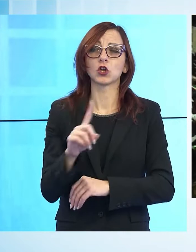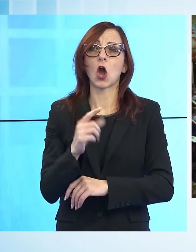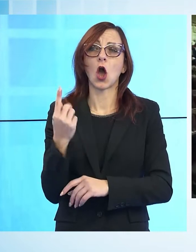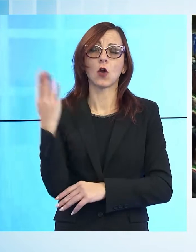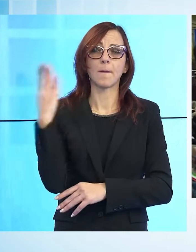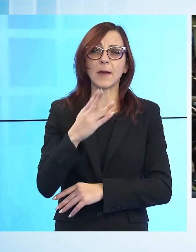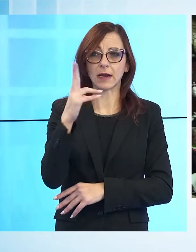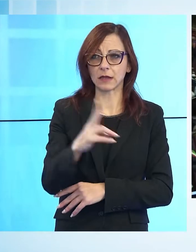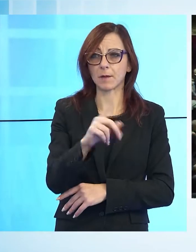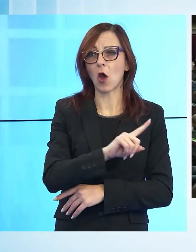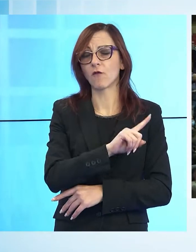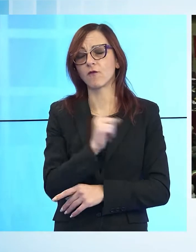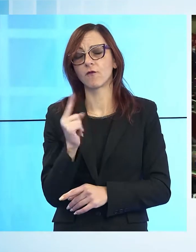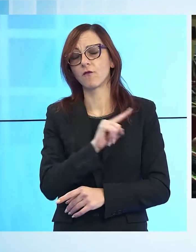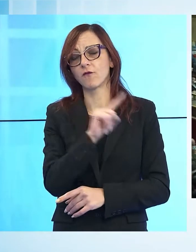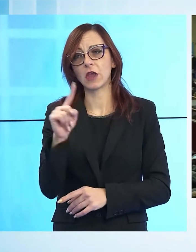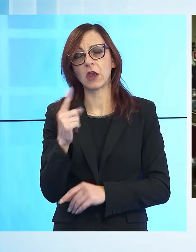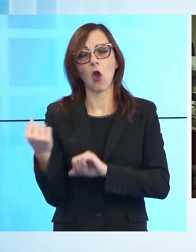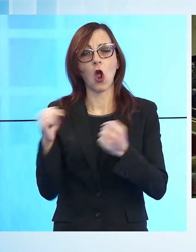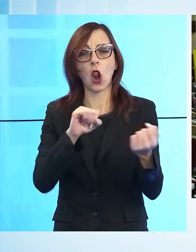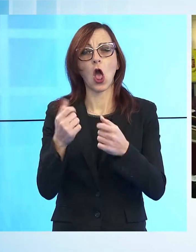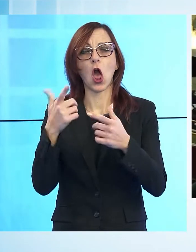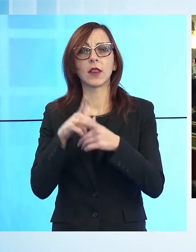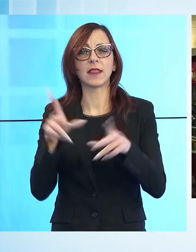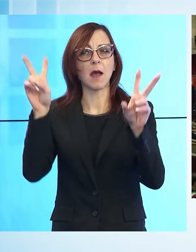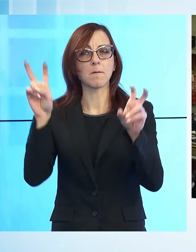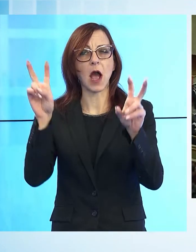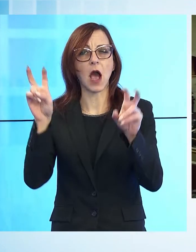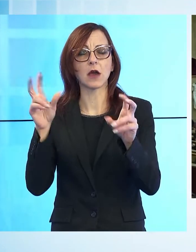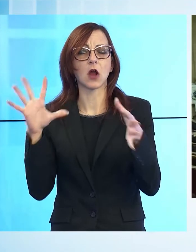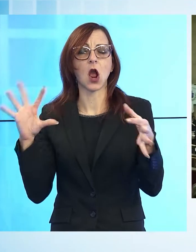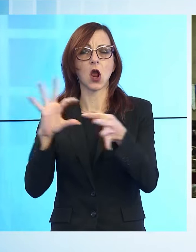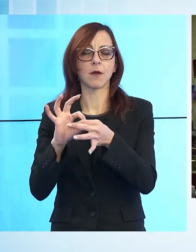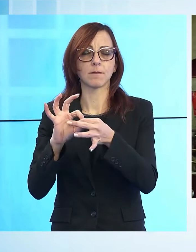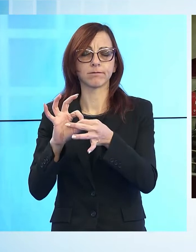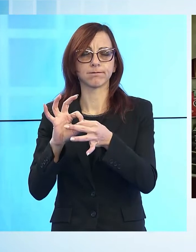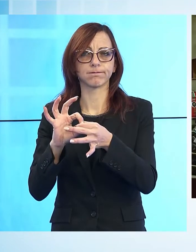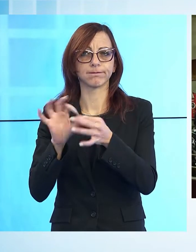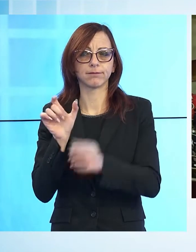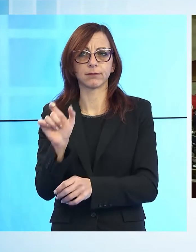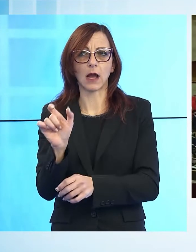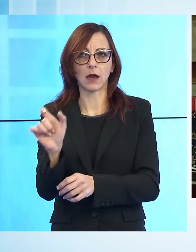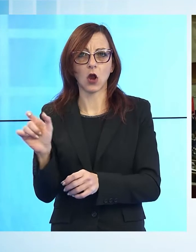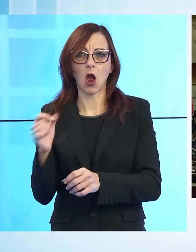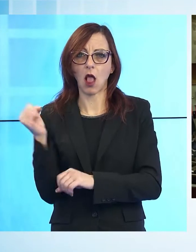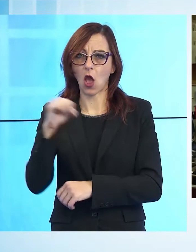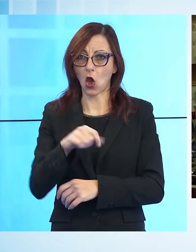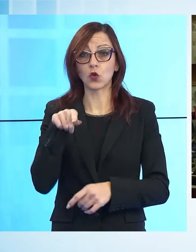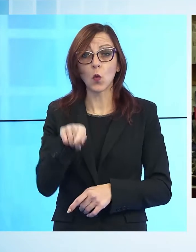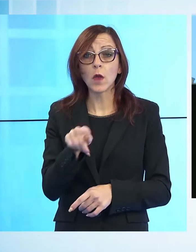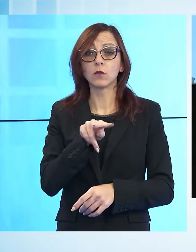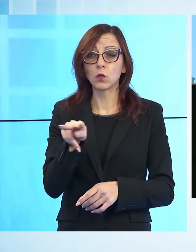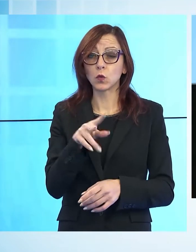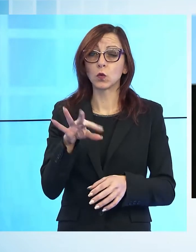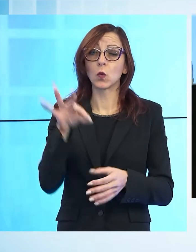'odio, questo il filo conduttore seguito dal consiglio regionale che ha celebrato in seduta solenne la festa della Toscana, ricorrenza